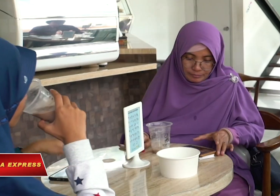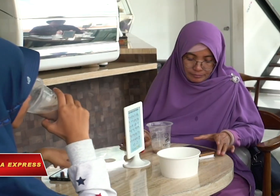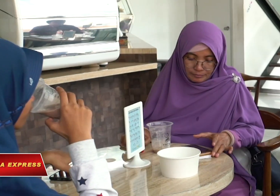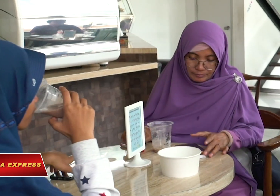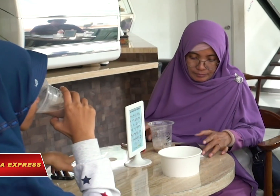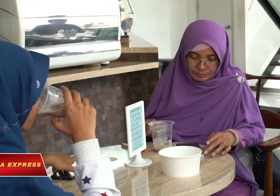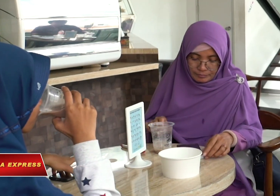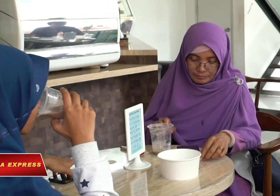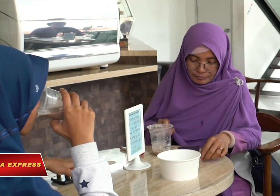Depok.